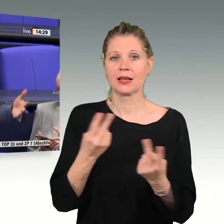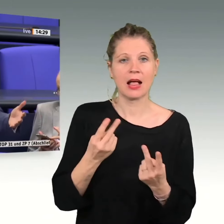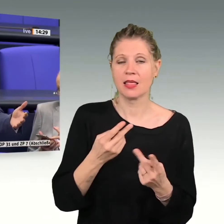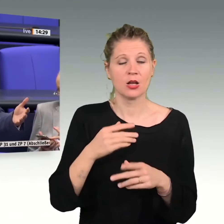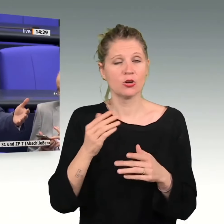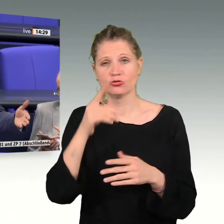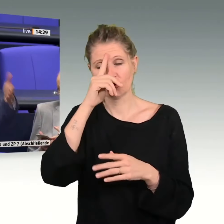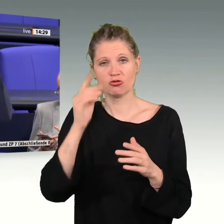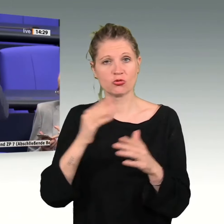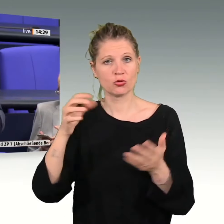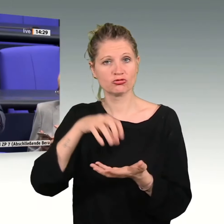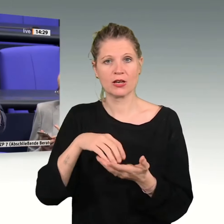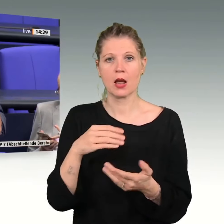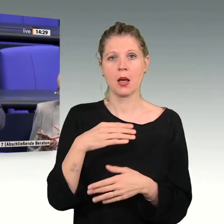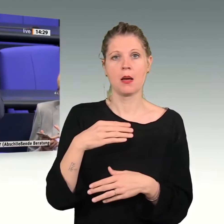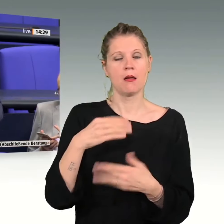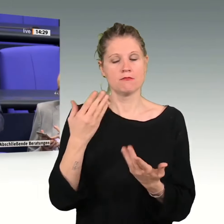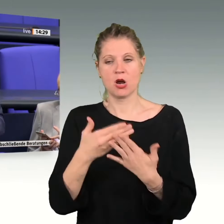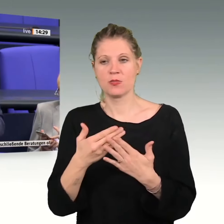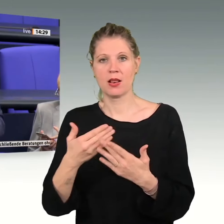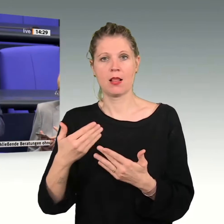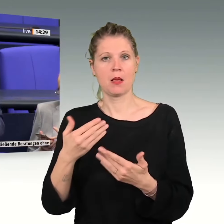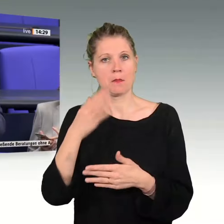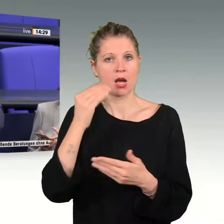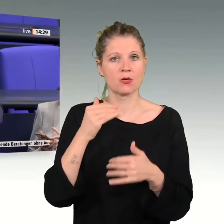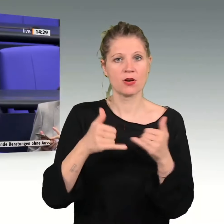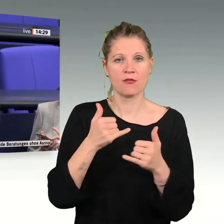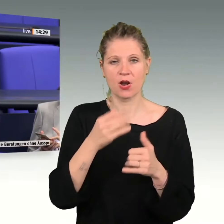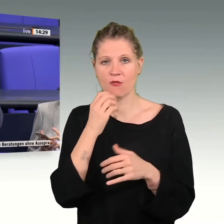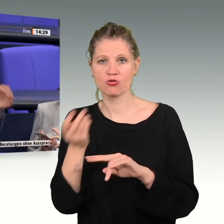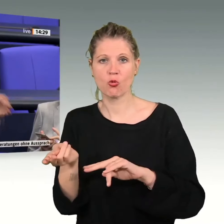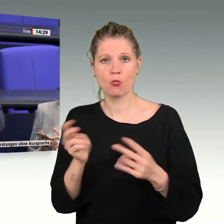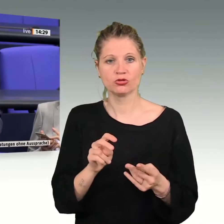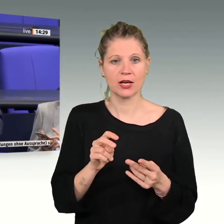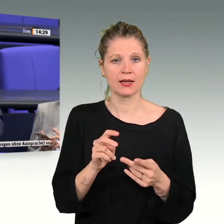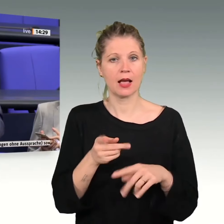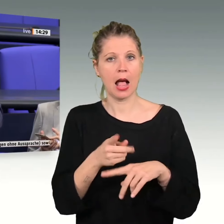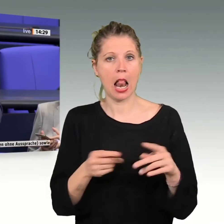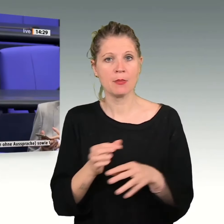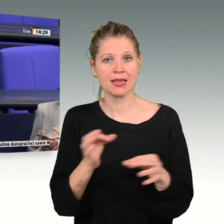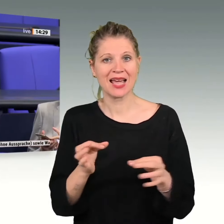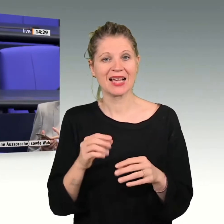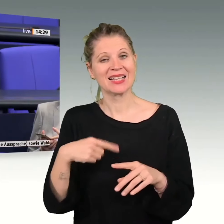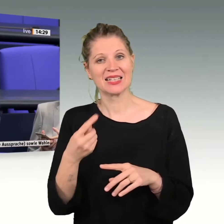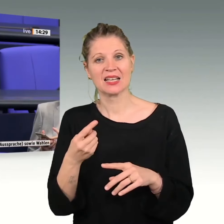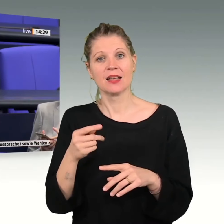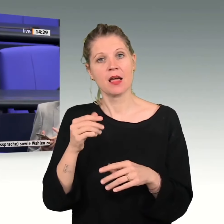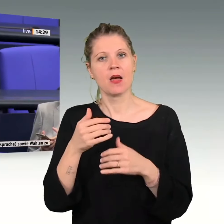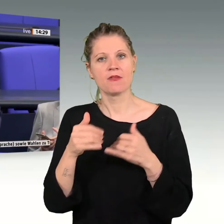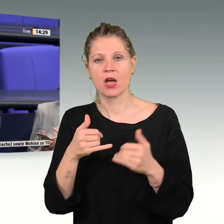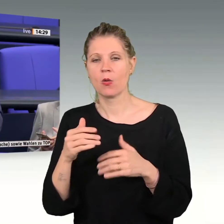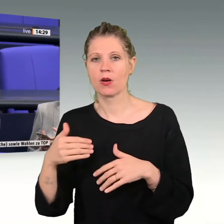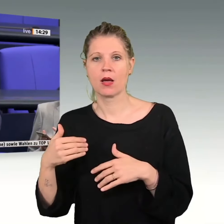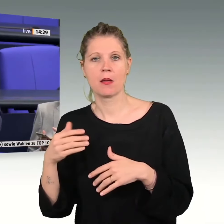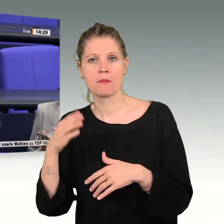Frau entscheidet sich dafür, von halben Tage auf ganze Tage umzusteigen, dann verdient dieser Mann oder diese Frau 32 Euro